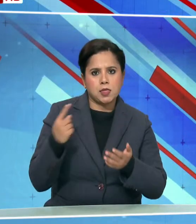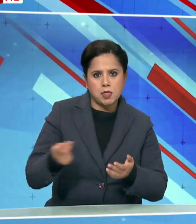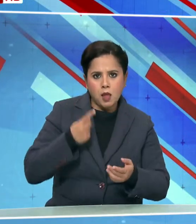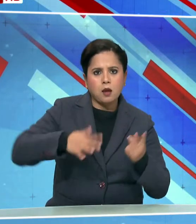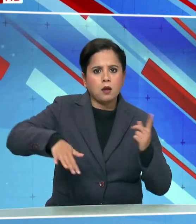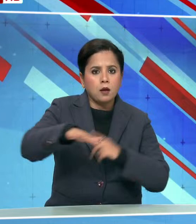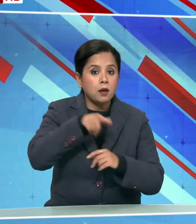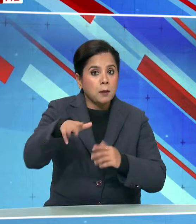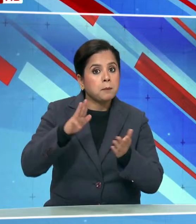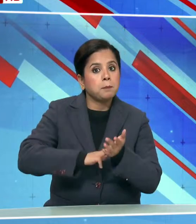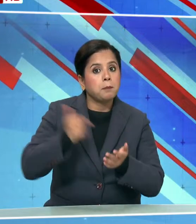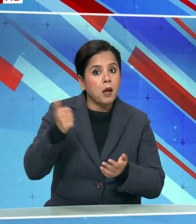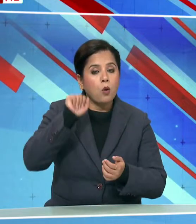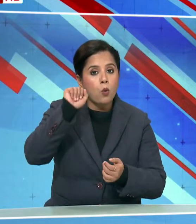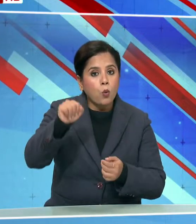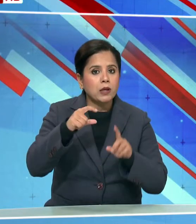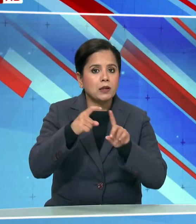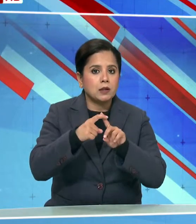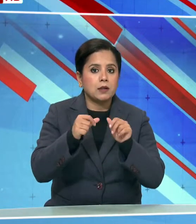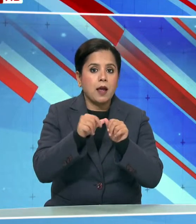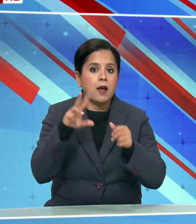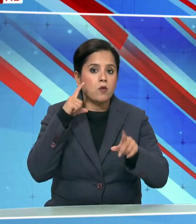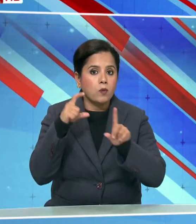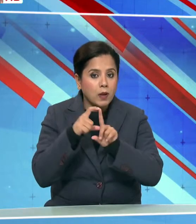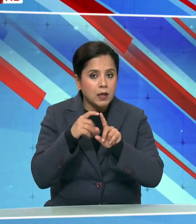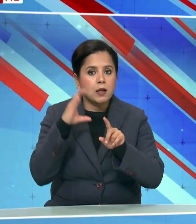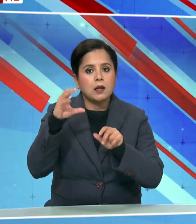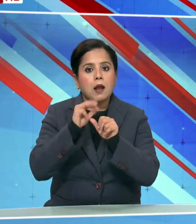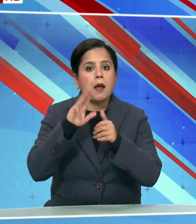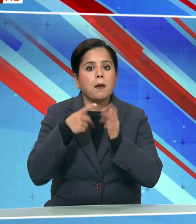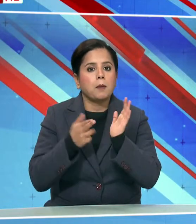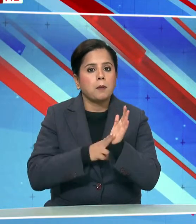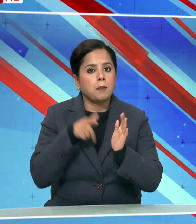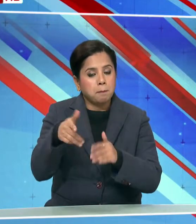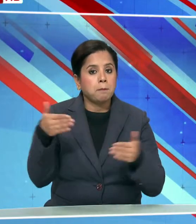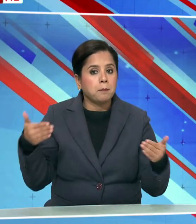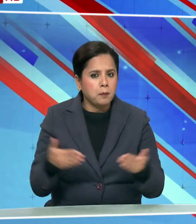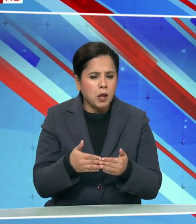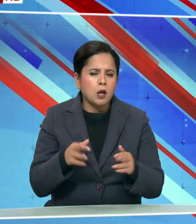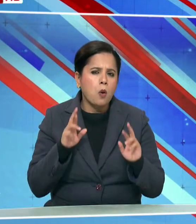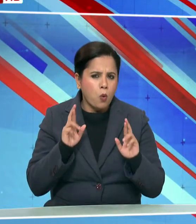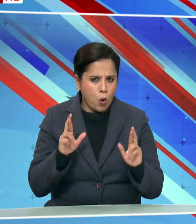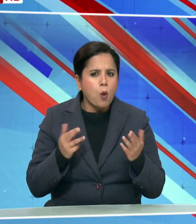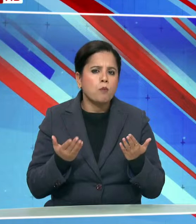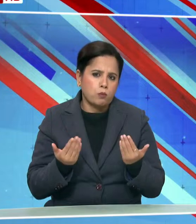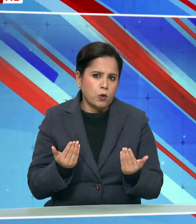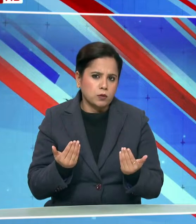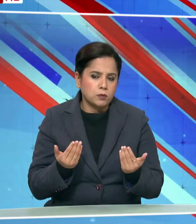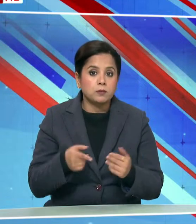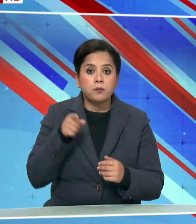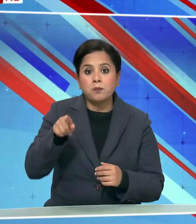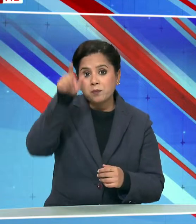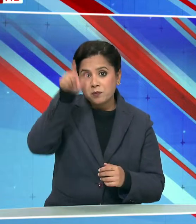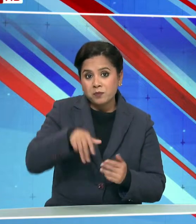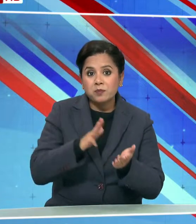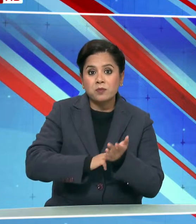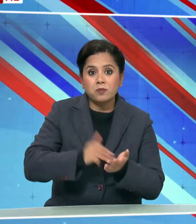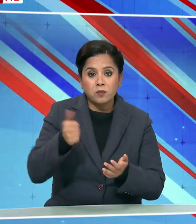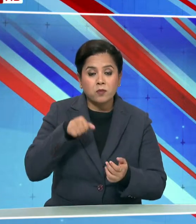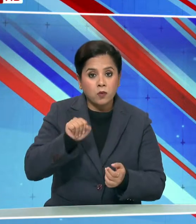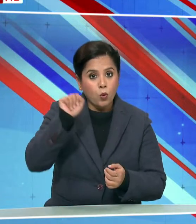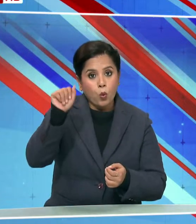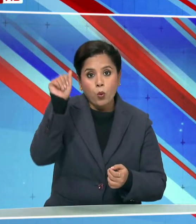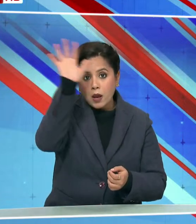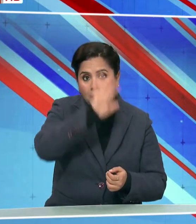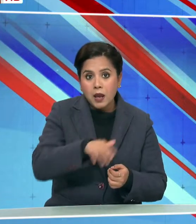मामलो के मंत्री डेविट कैमरिन के साथ बैठक करने की भी उम्मीद है राजनाज सिह वहाँ